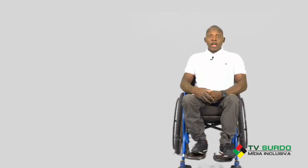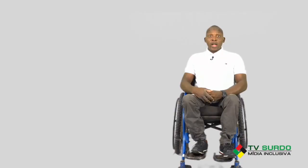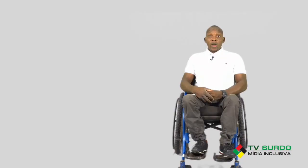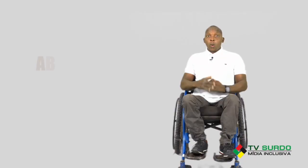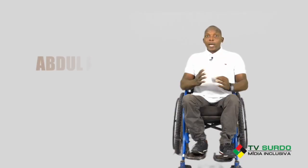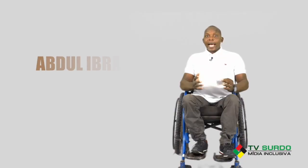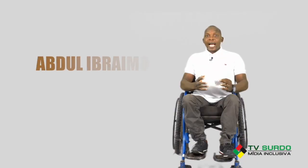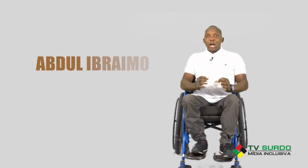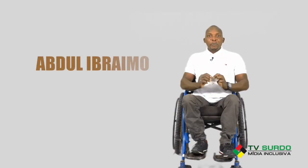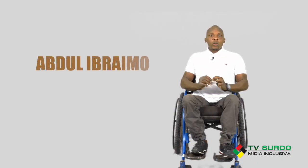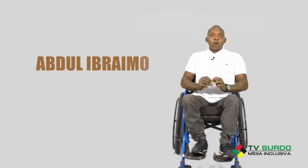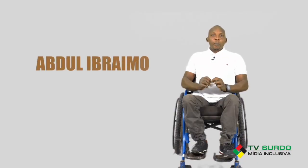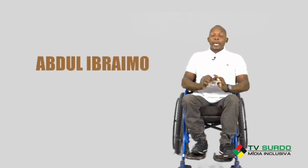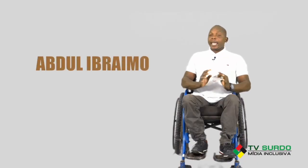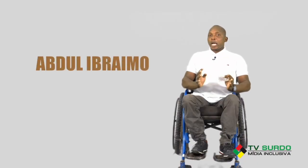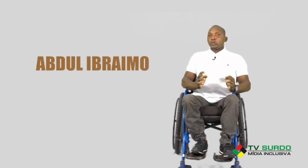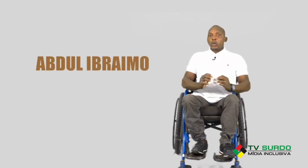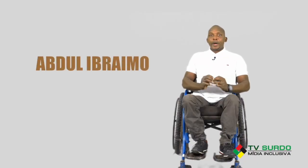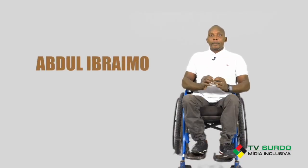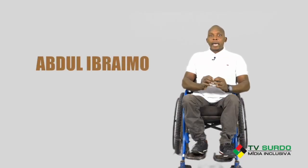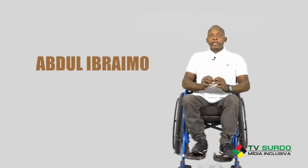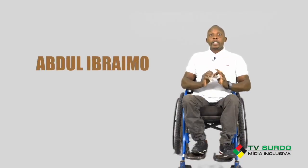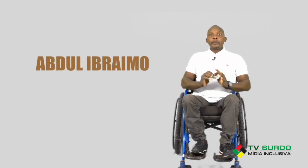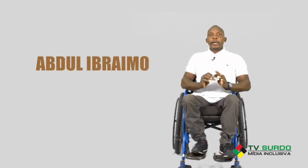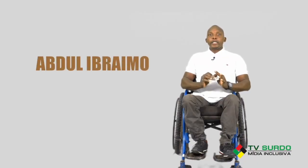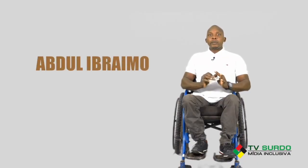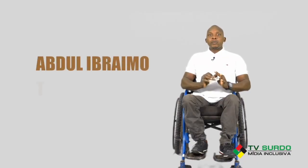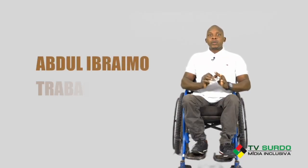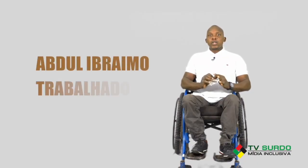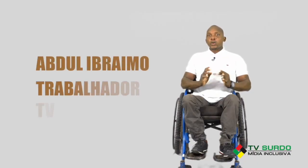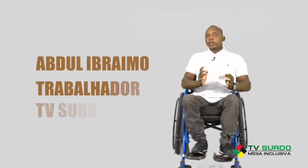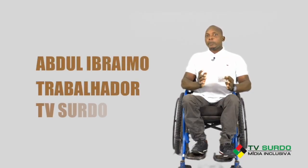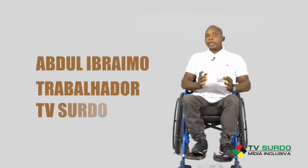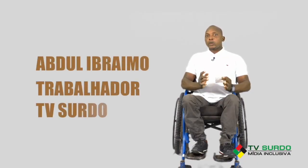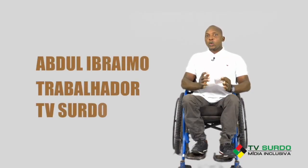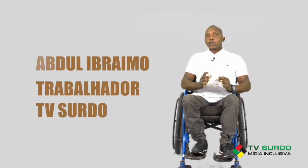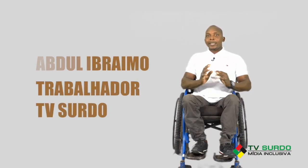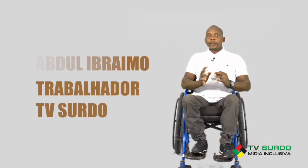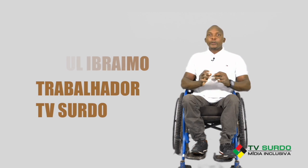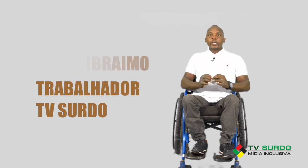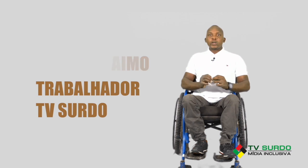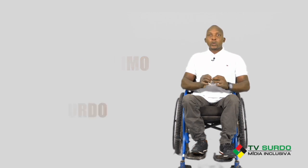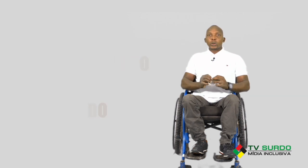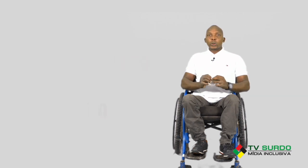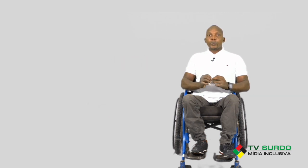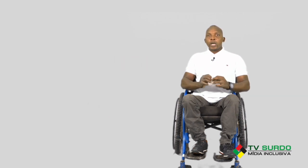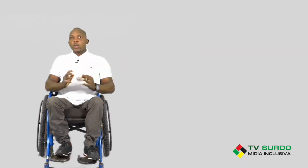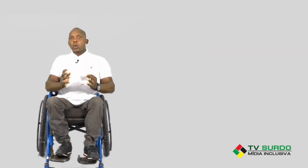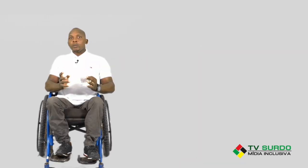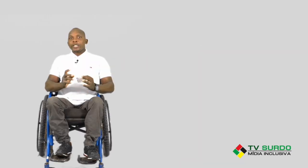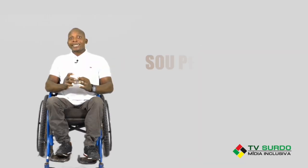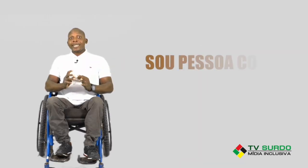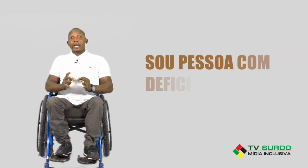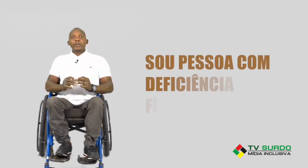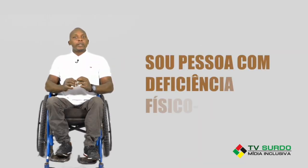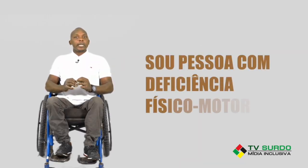Olá, meu nome é Abdurreman Ibrahim. Sou trabalhador da TV surdo. E como já devem ter